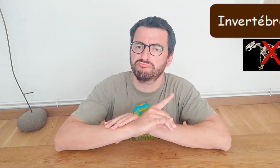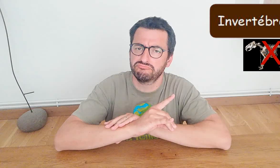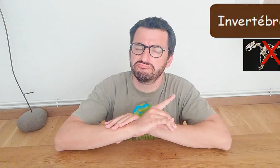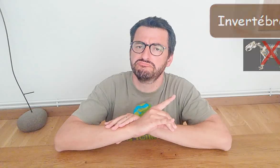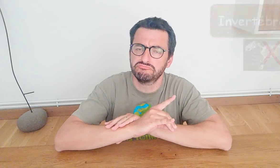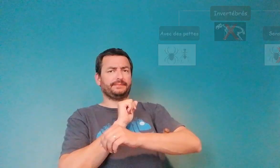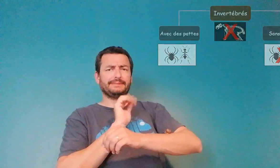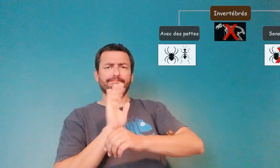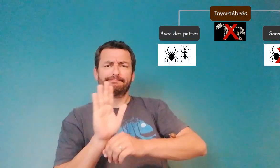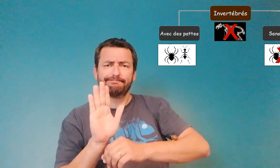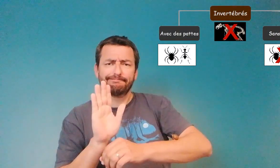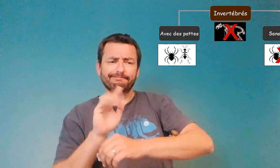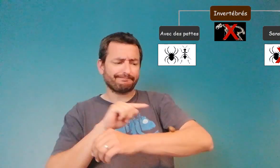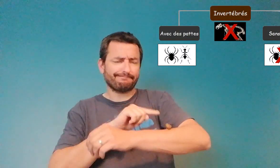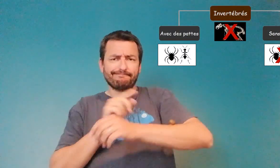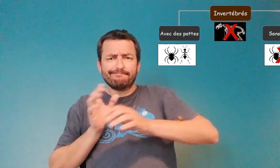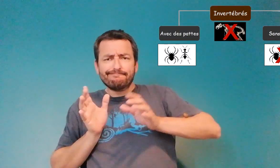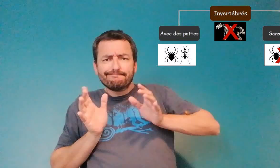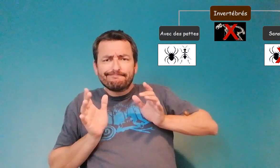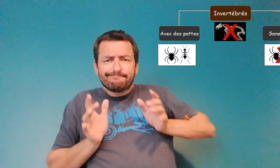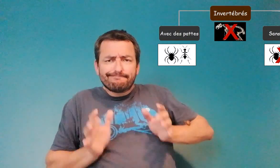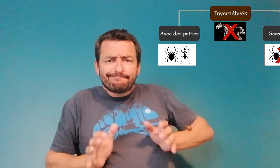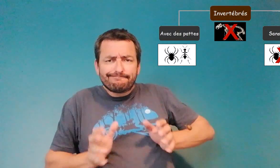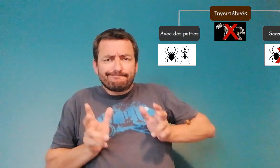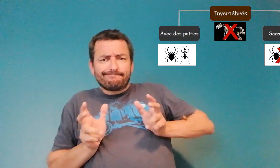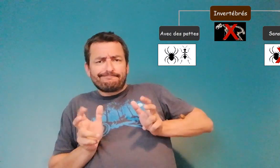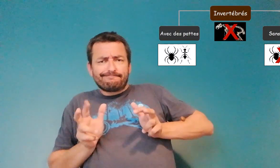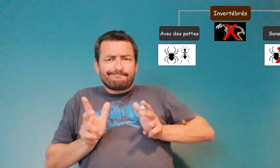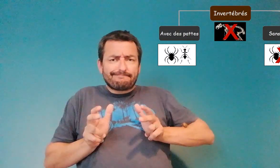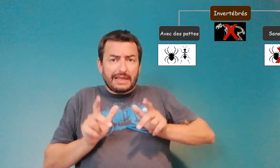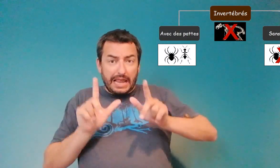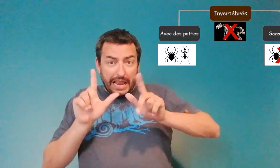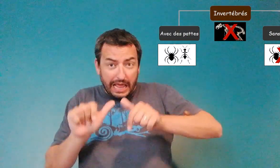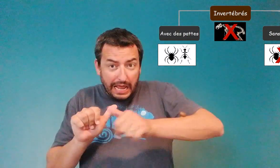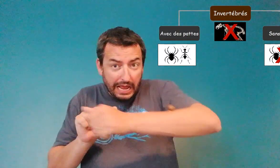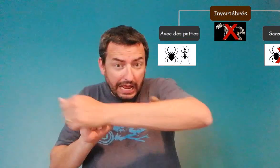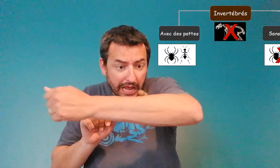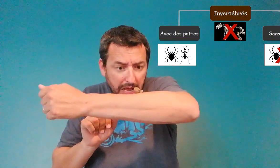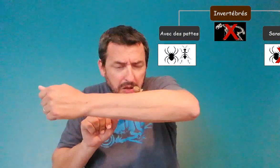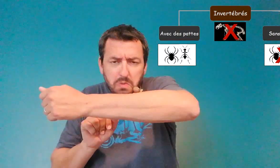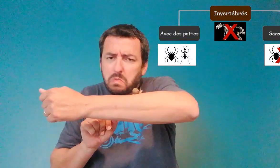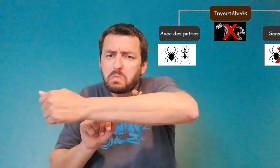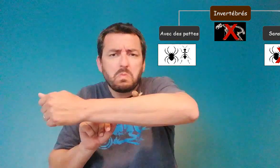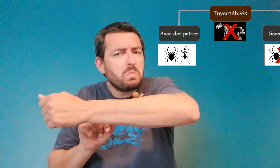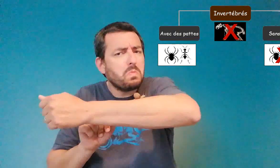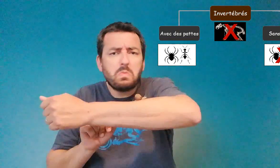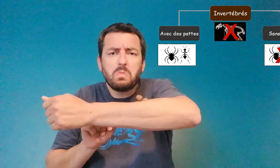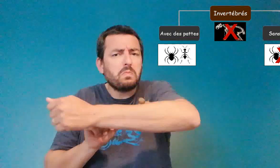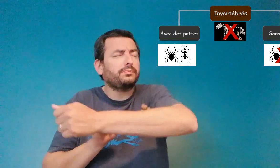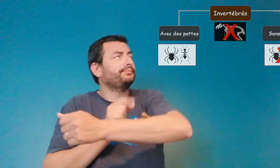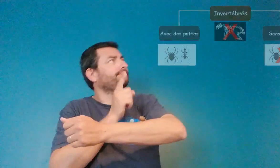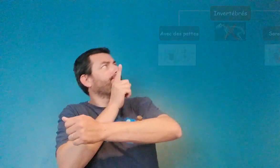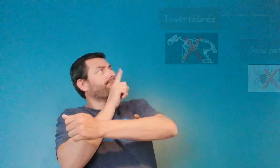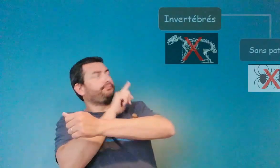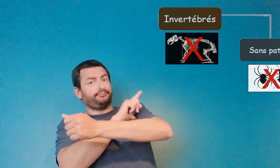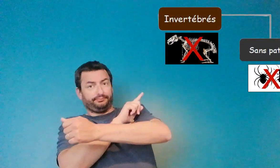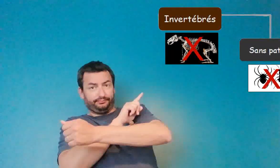Ah oui... Est-ce qu'il a des pattes ? Ou n'en a-t-il pas ? Non, il n'a pas de pattes, c'est un